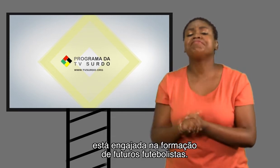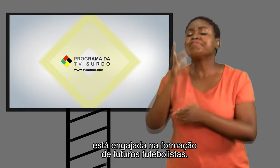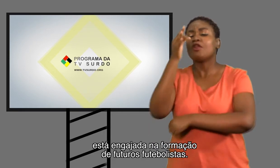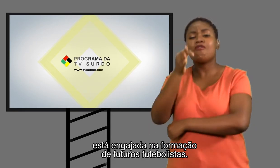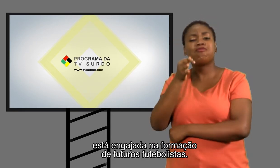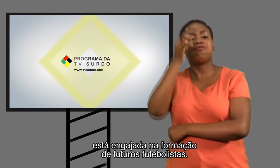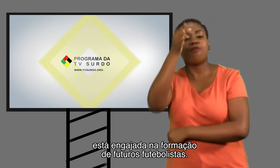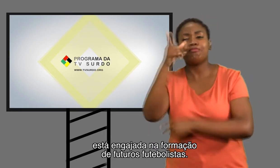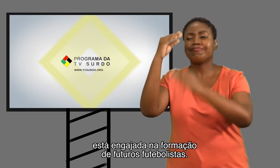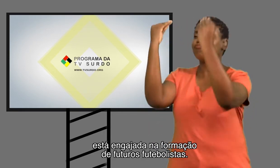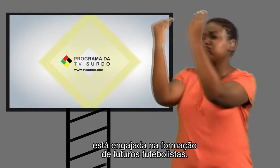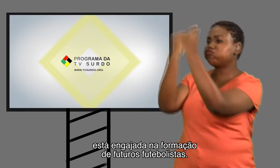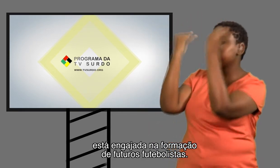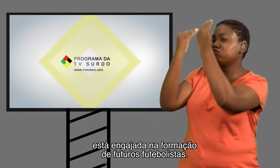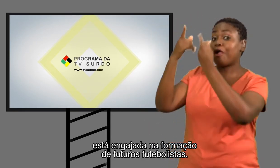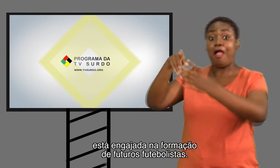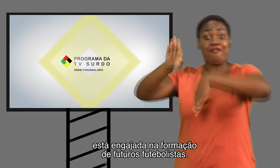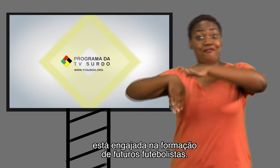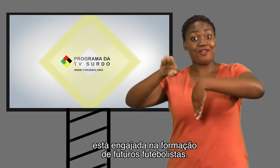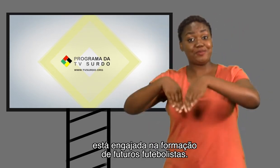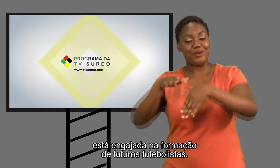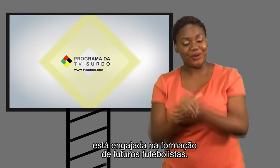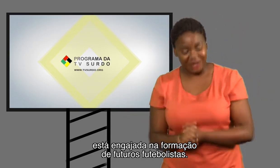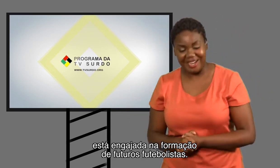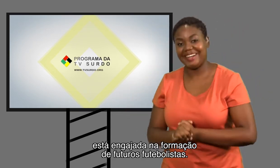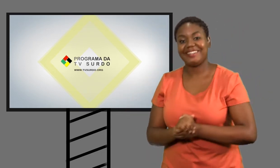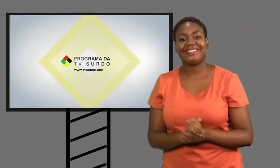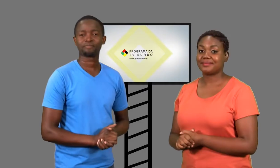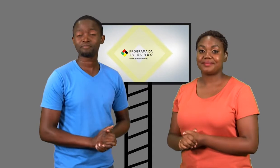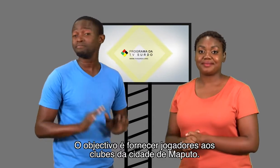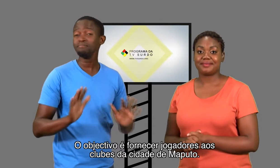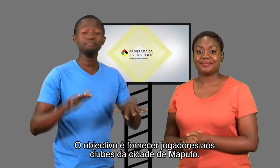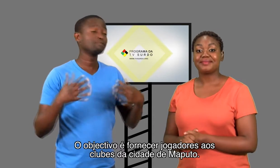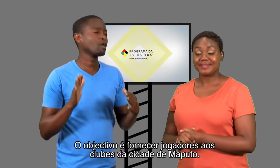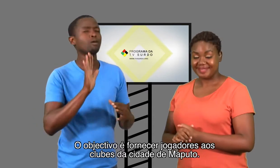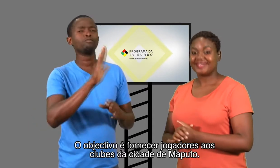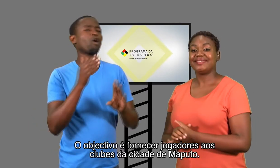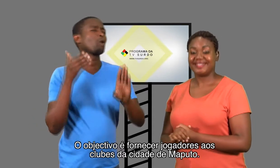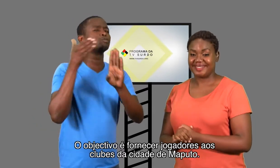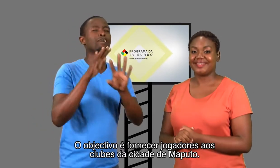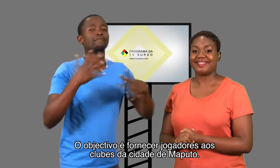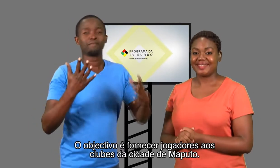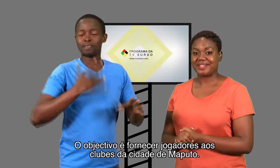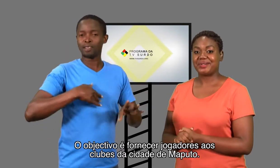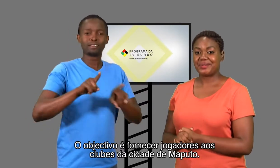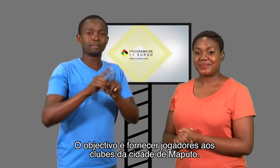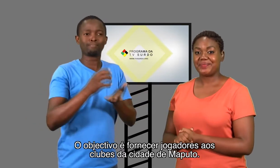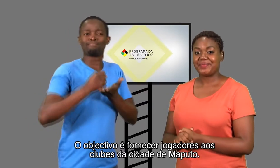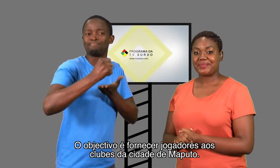engajada na formação de futuros futebolistas. O objetivo é fornecer jogadores aos